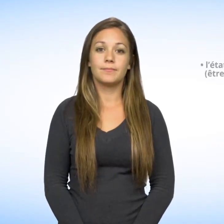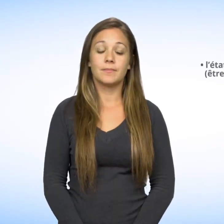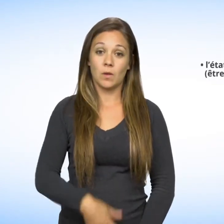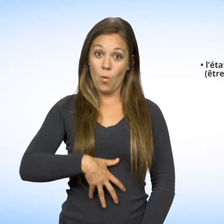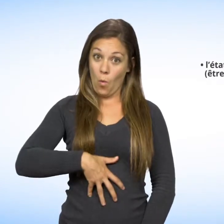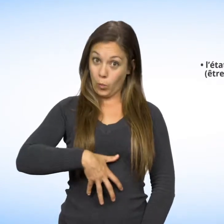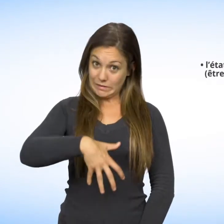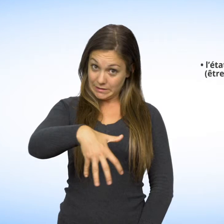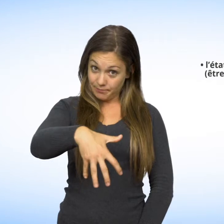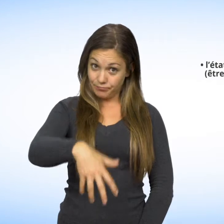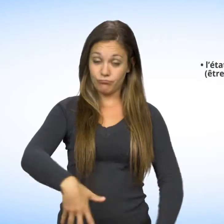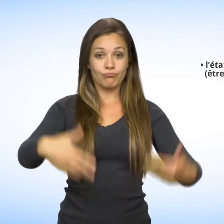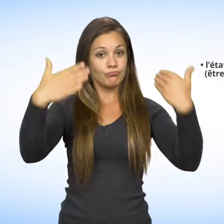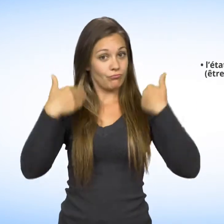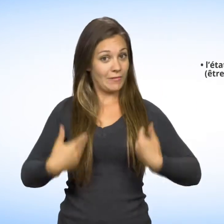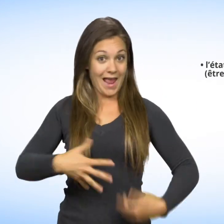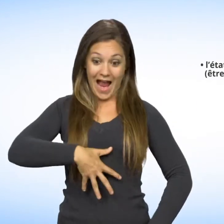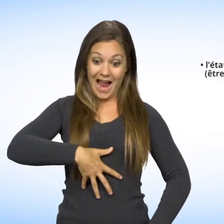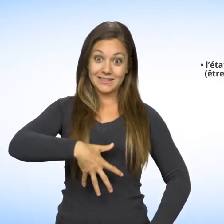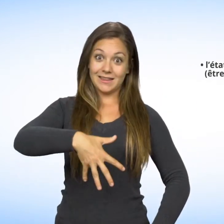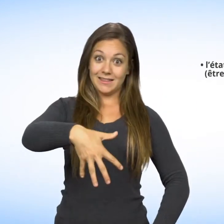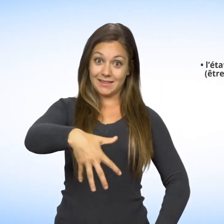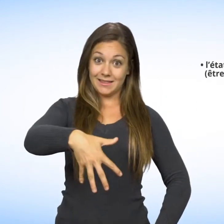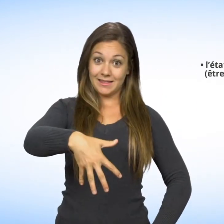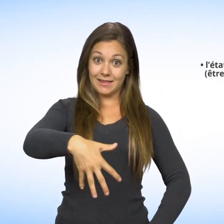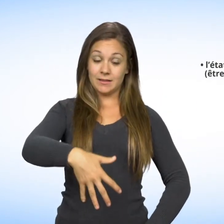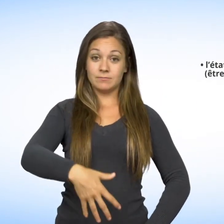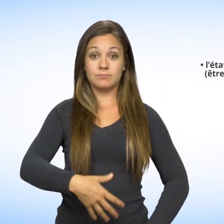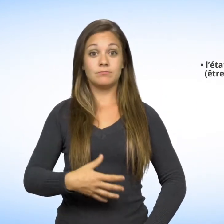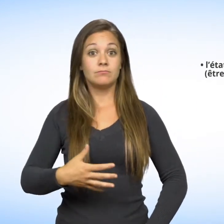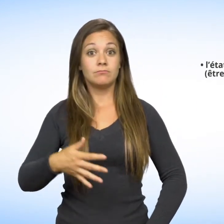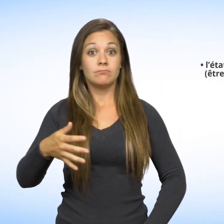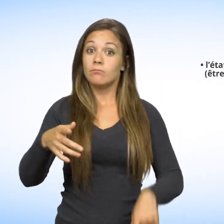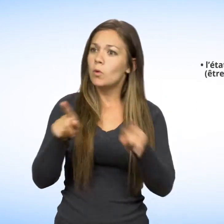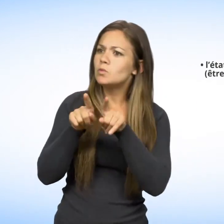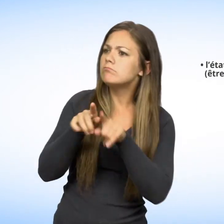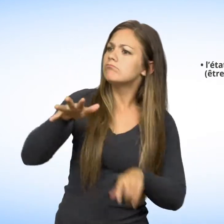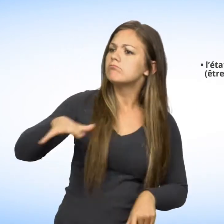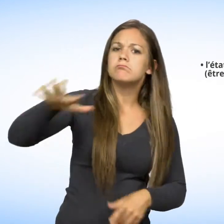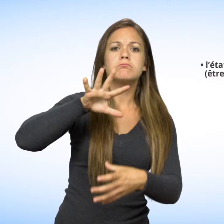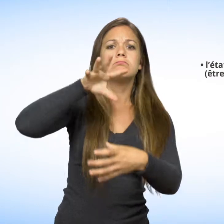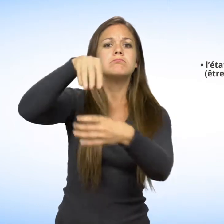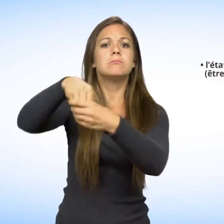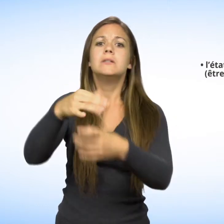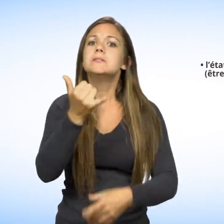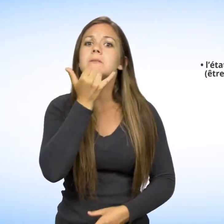La grossesse inclut l'état de grossesse, être enceinte, mais également tout ce qui l'entoure,